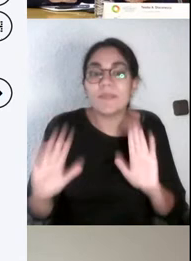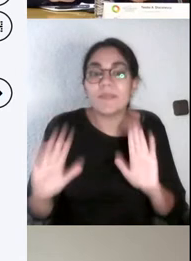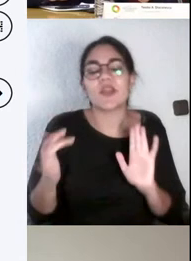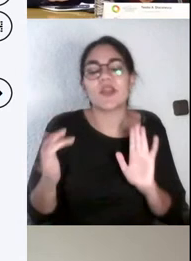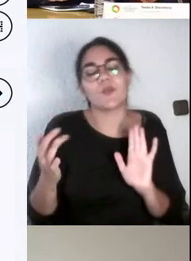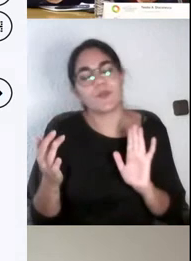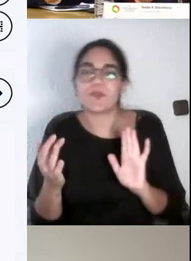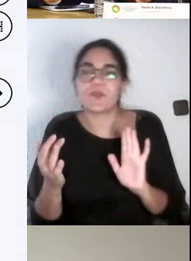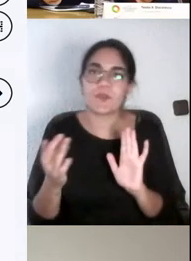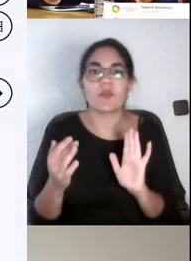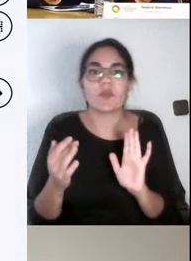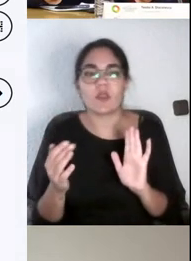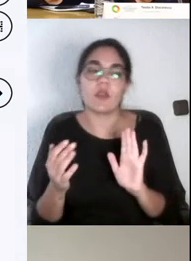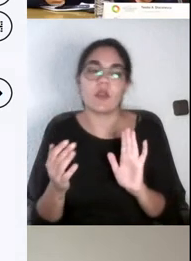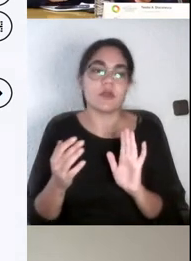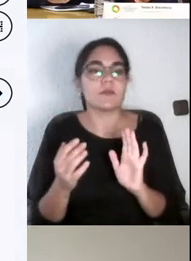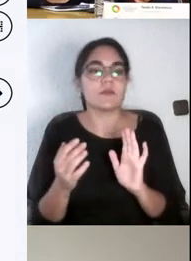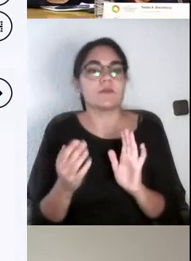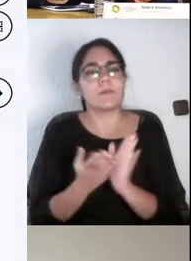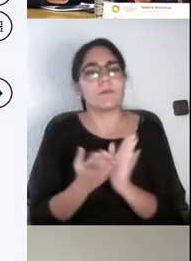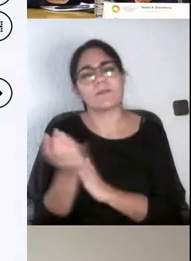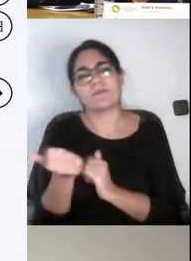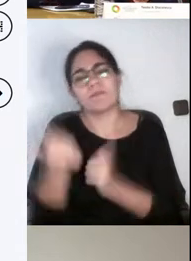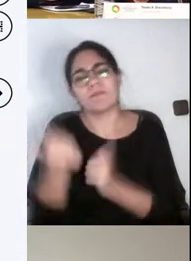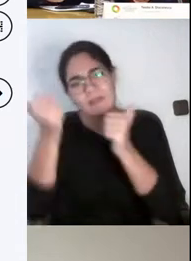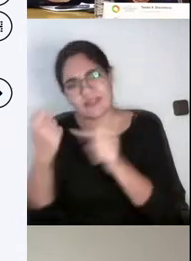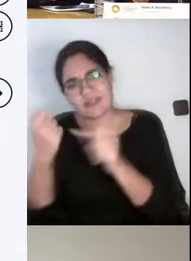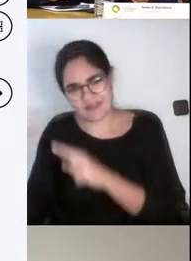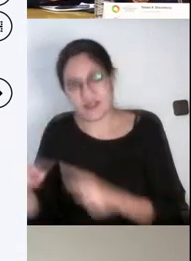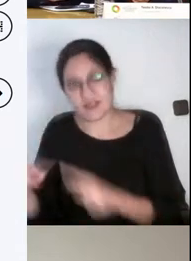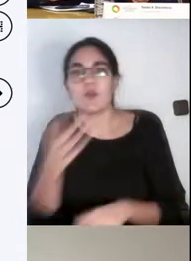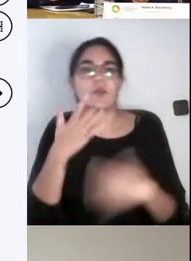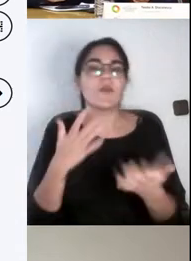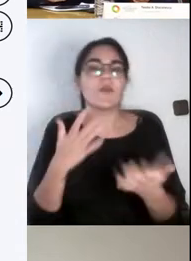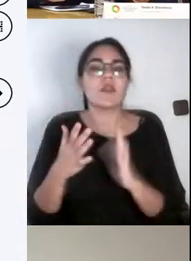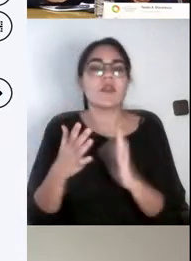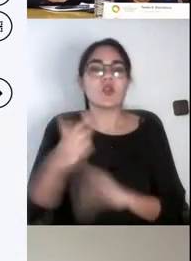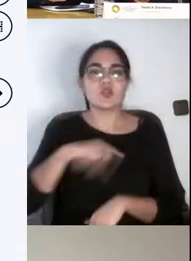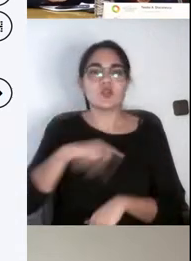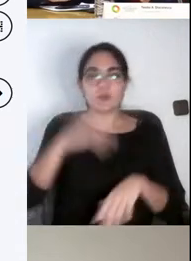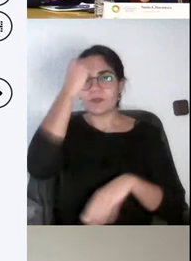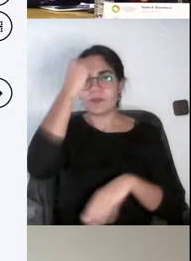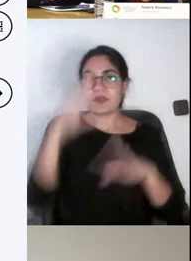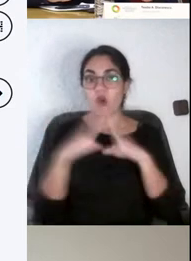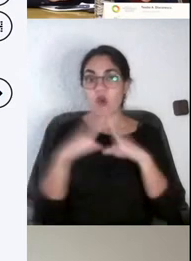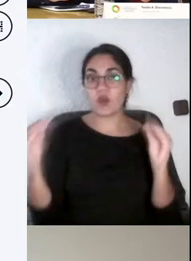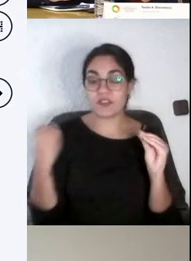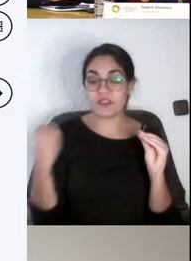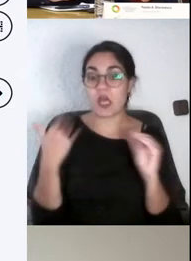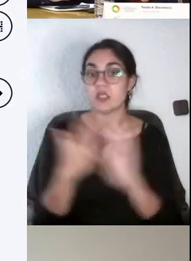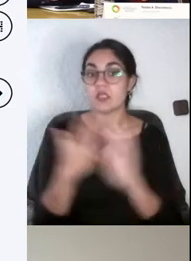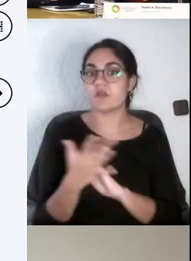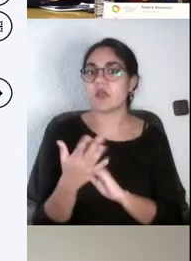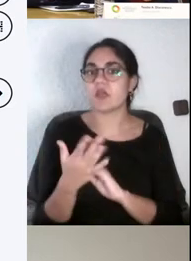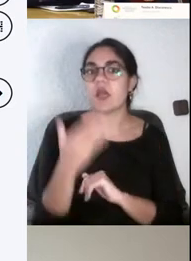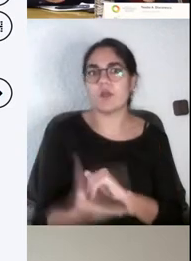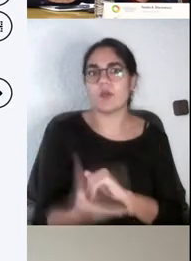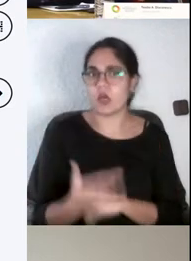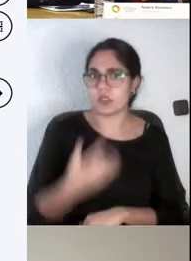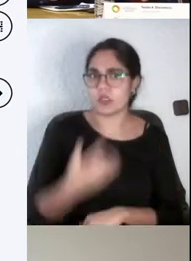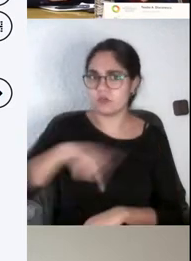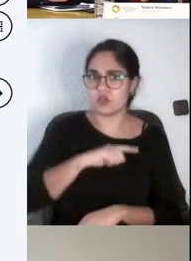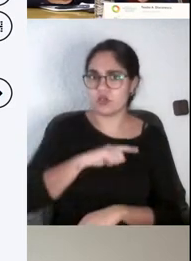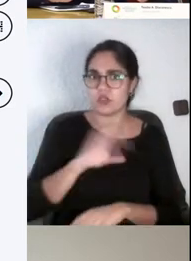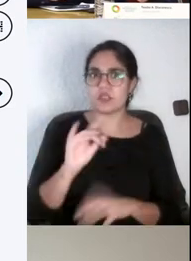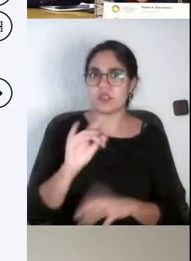es una parte muy importante para nosotros, pero justamente la universidad no es solo ir